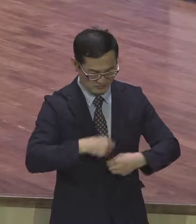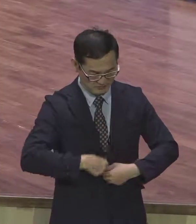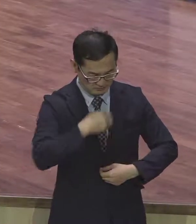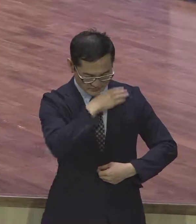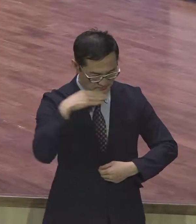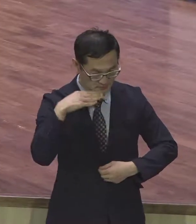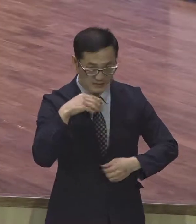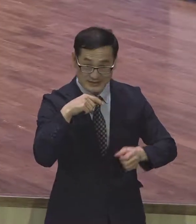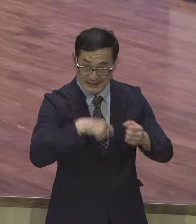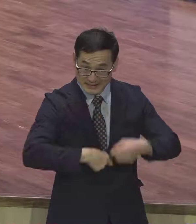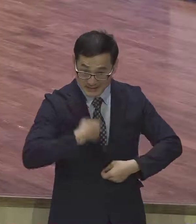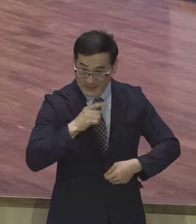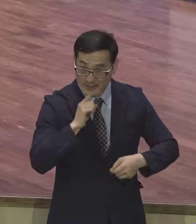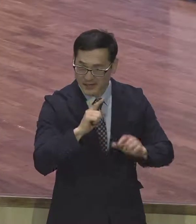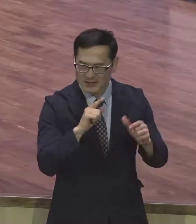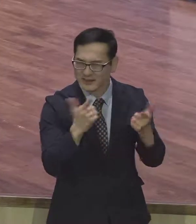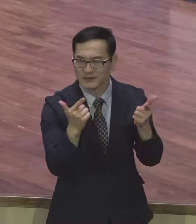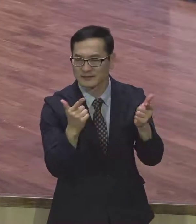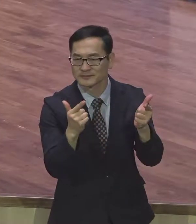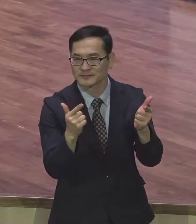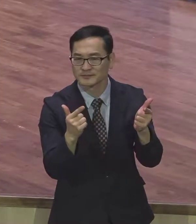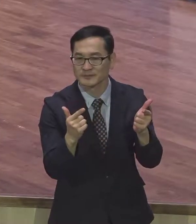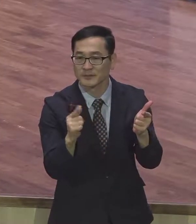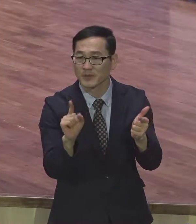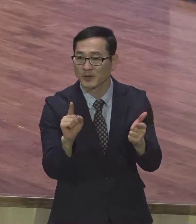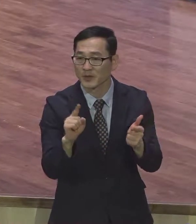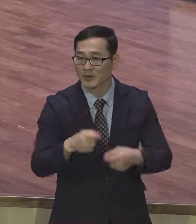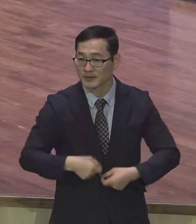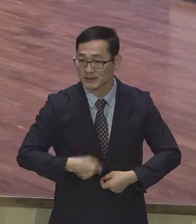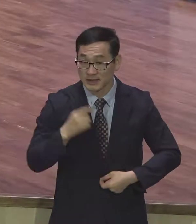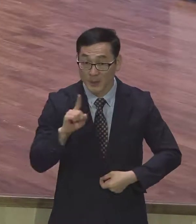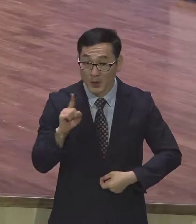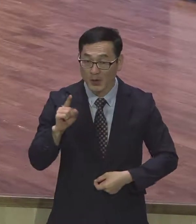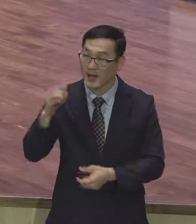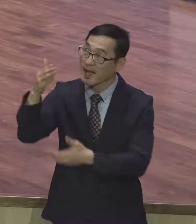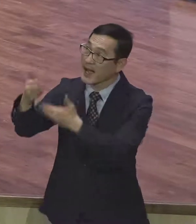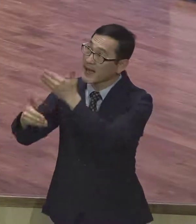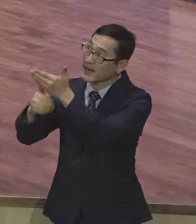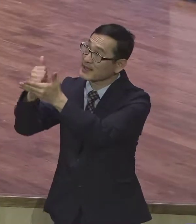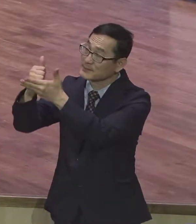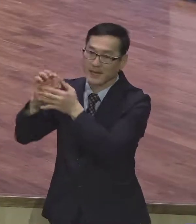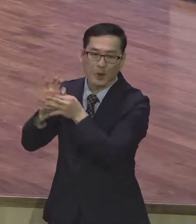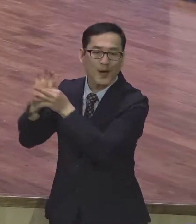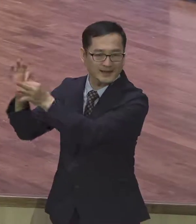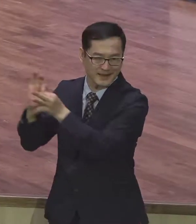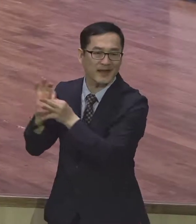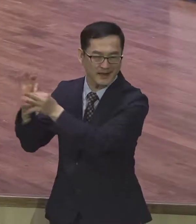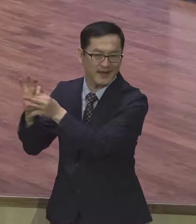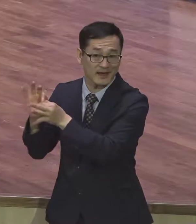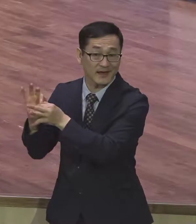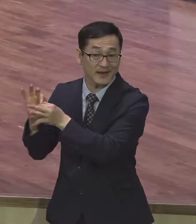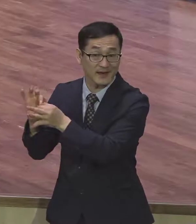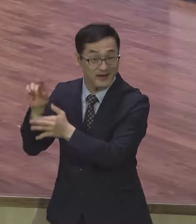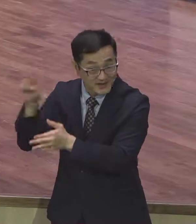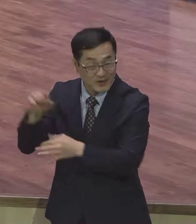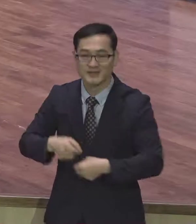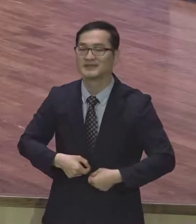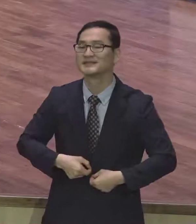로마서에서 강조하는 어이는 본질적으로 하나님과의 관계를 말합니다. 하나님과 나와의 관계.